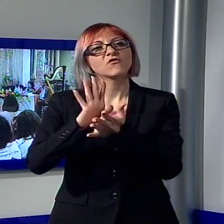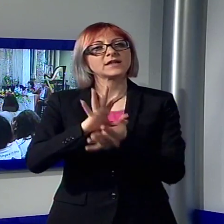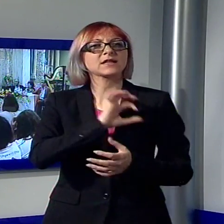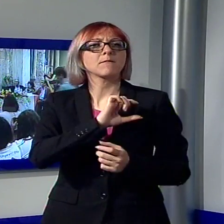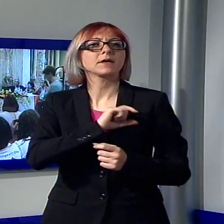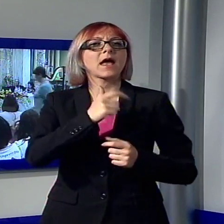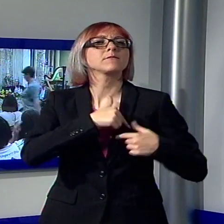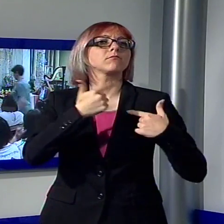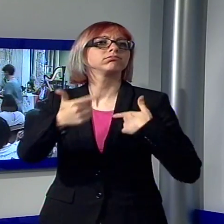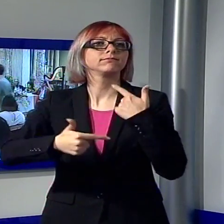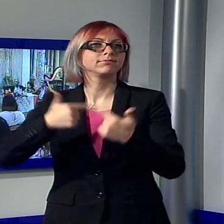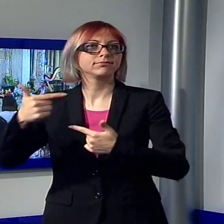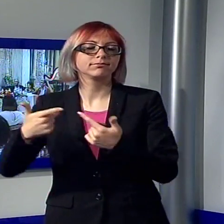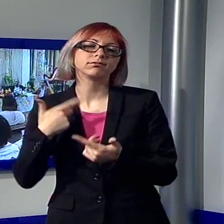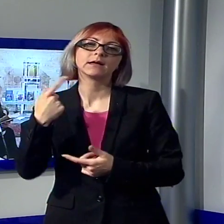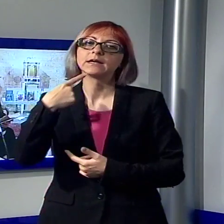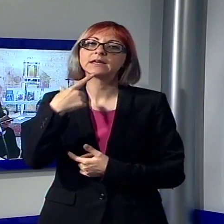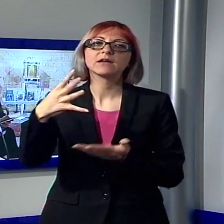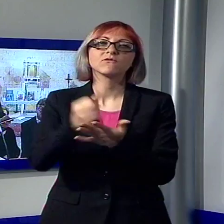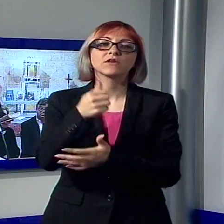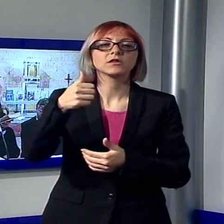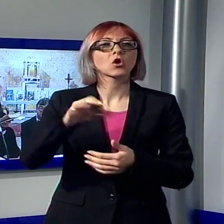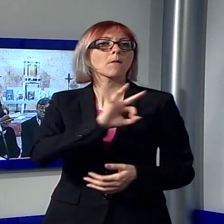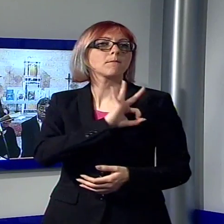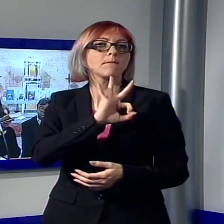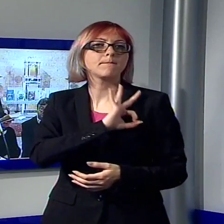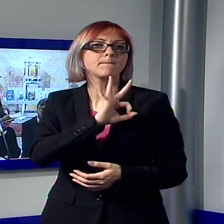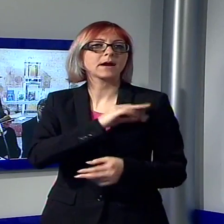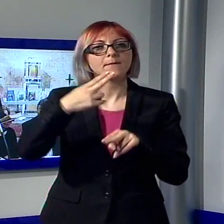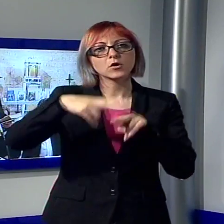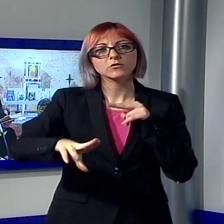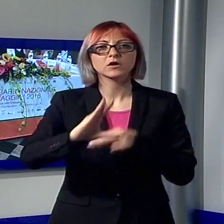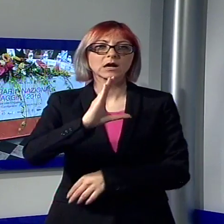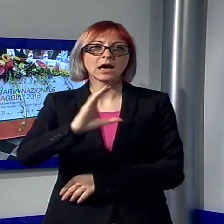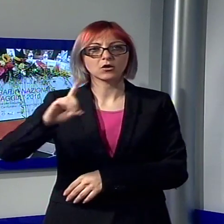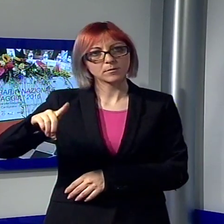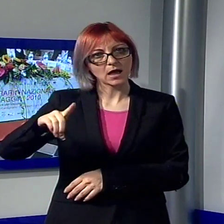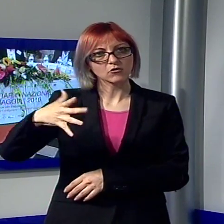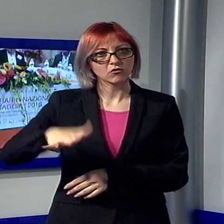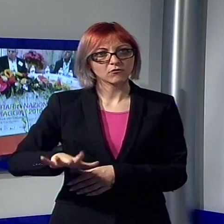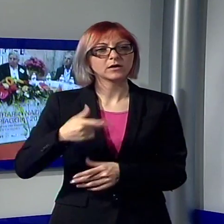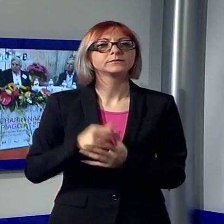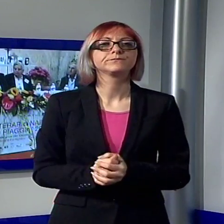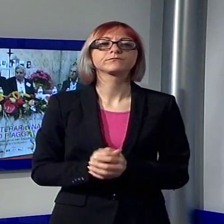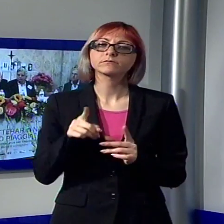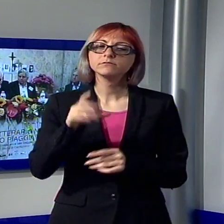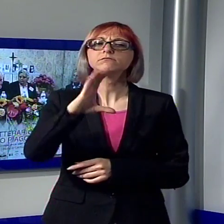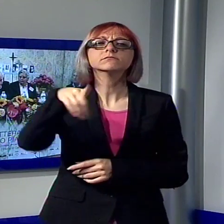vincitori della prima edizione del premio letterario nazionale Carlo Piaggia, intitolato alla figura del noto esploratore,